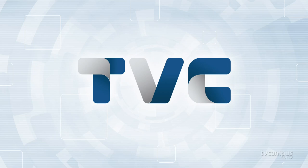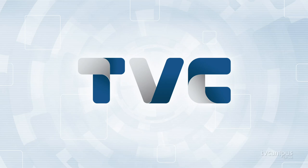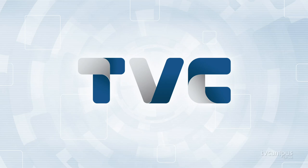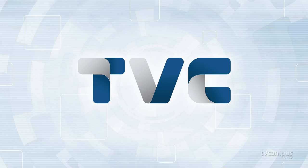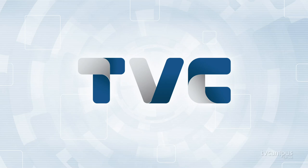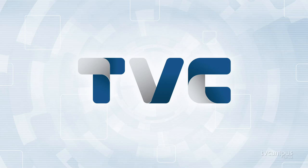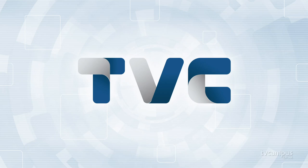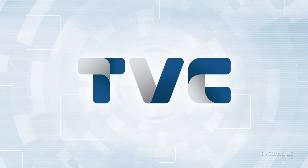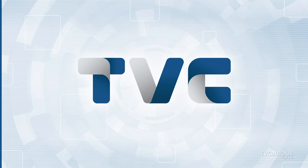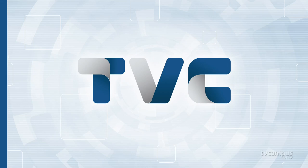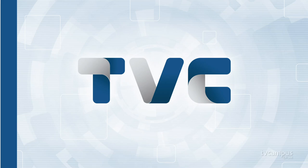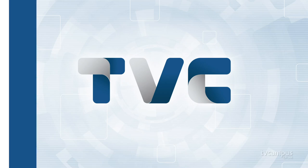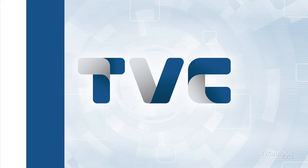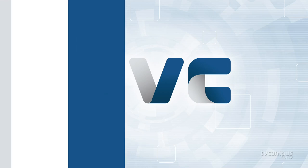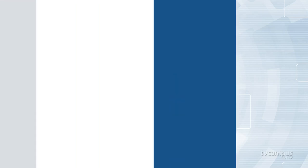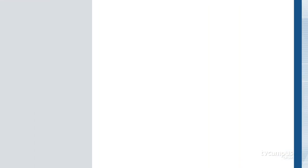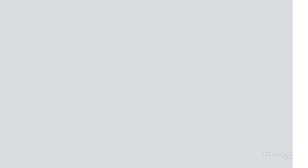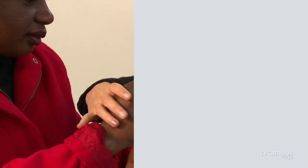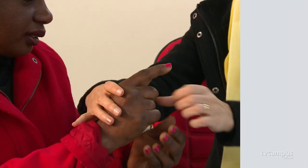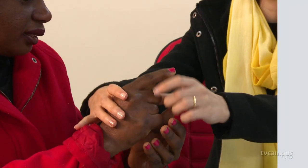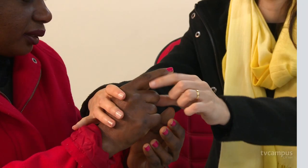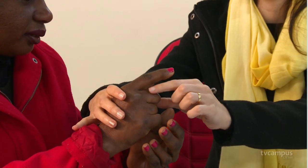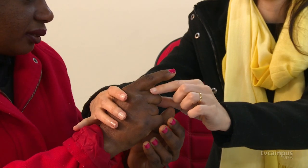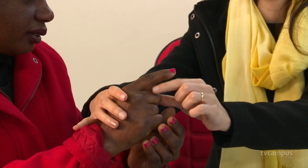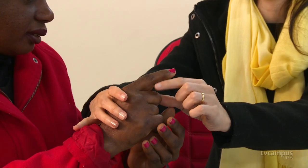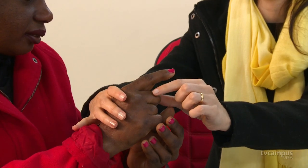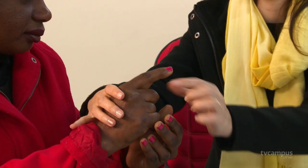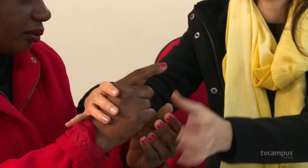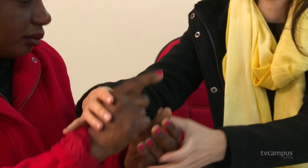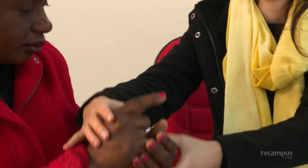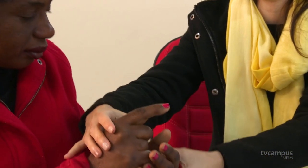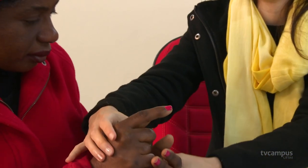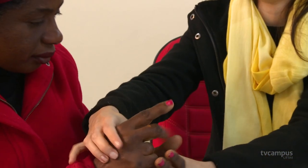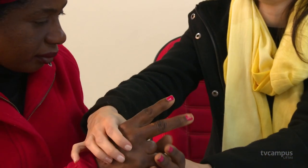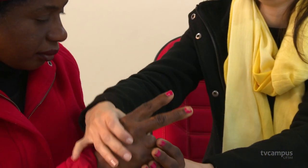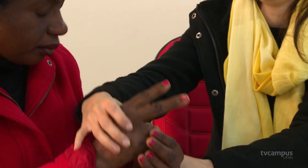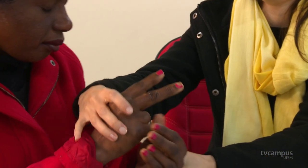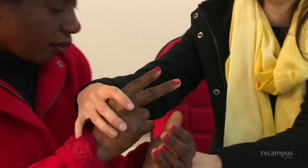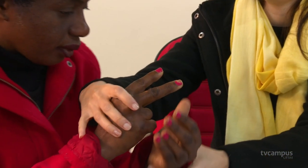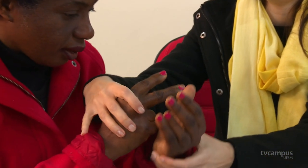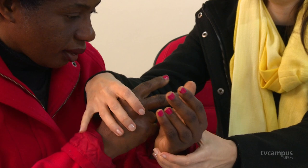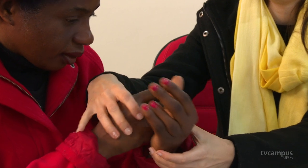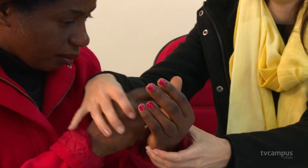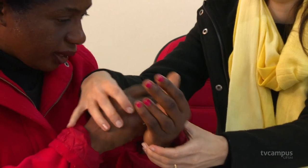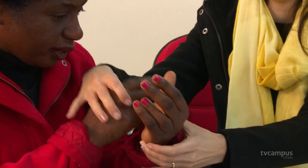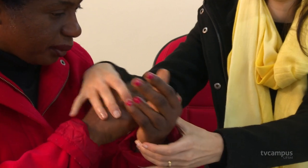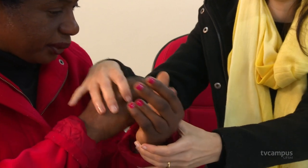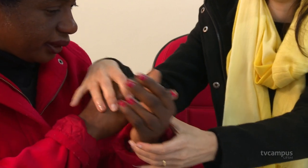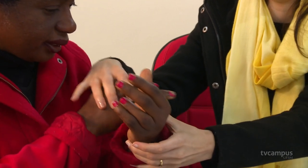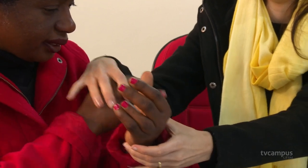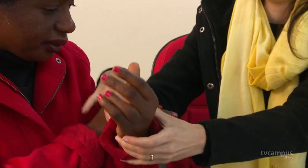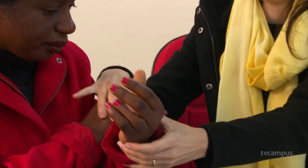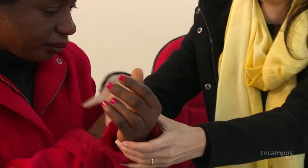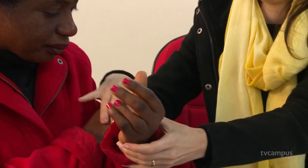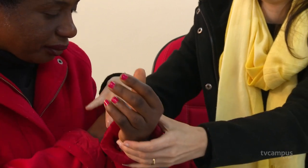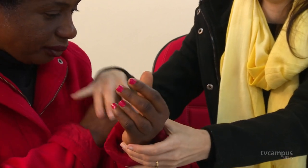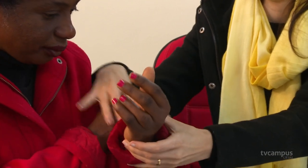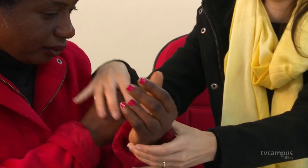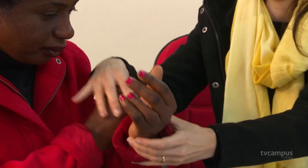Logotipo TVC. Mãos de duas mulheres. Uma ajuda a outra a falar em Libras. Uma experiência na qual sentir é